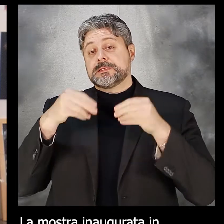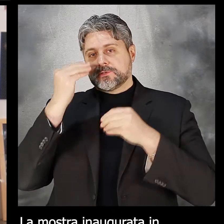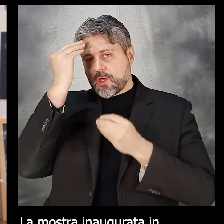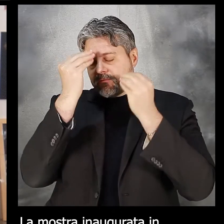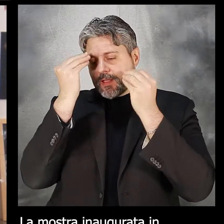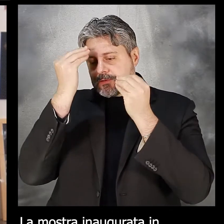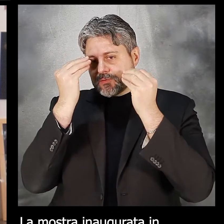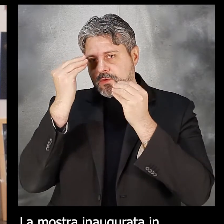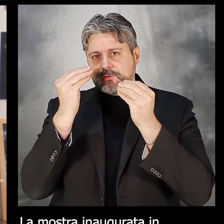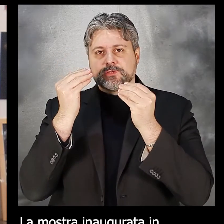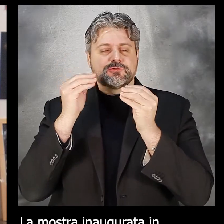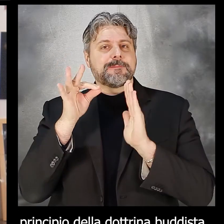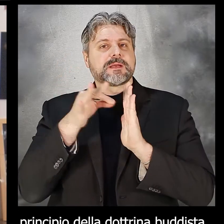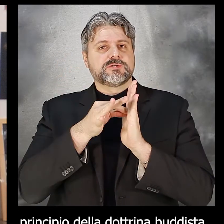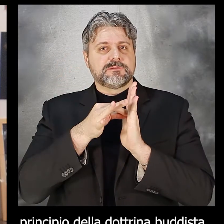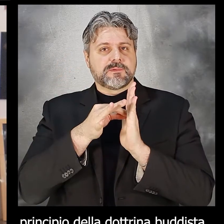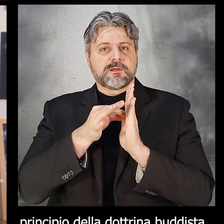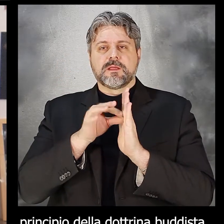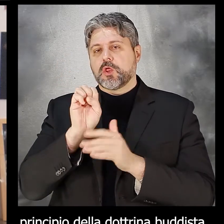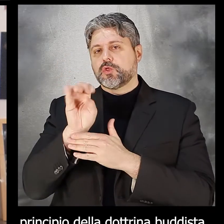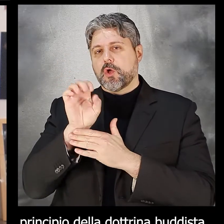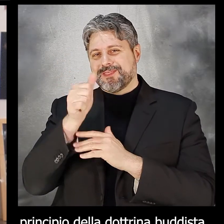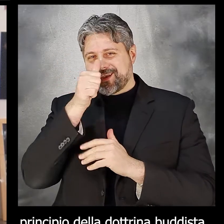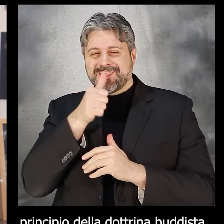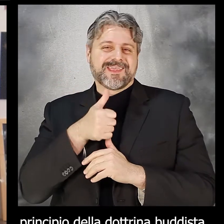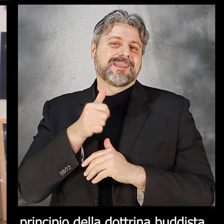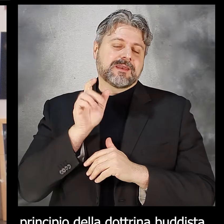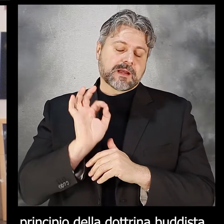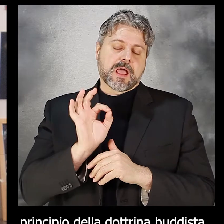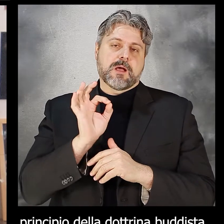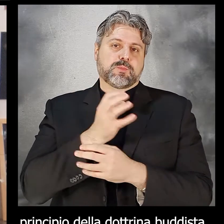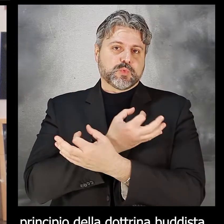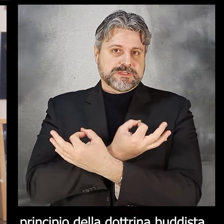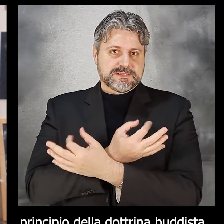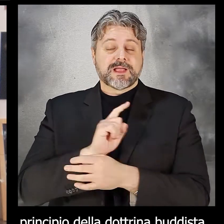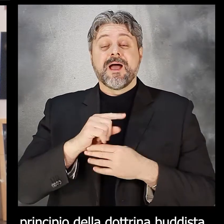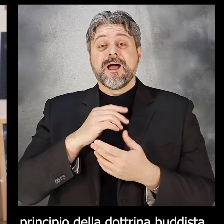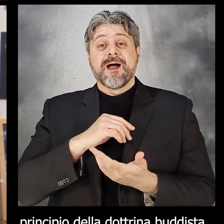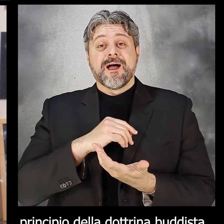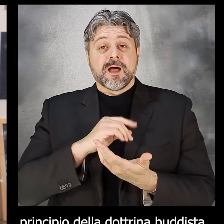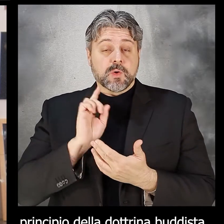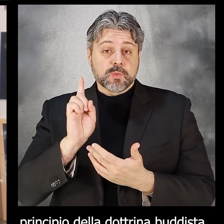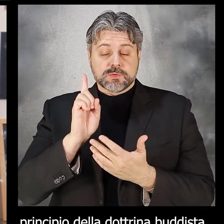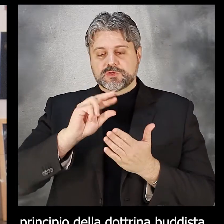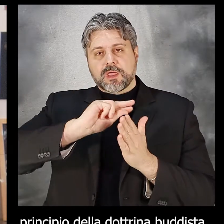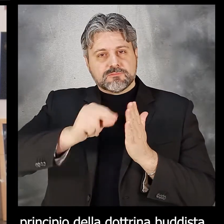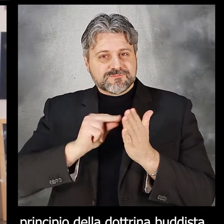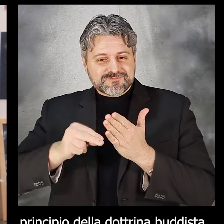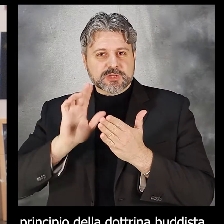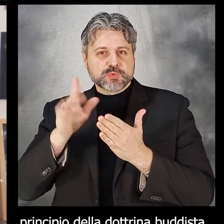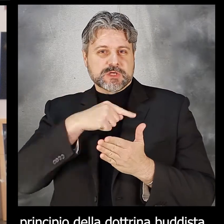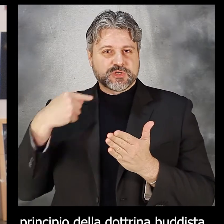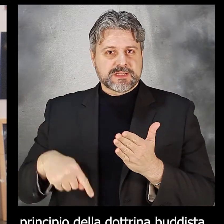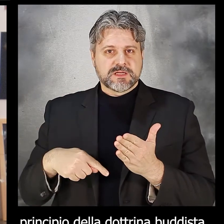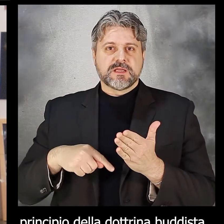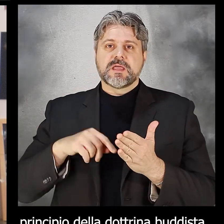riflessione attorno ad un principio della dottrina buddista, espresso con i caratteri cinesi Esho